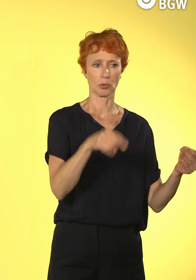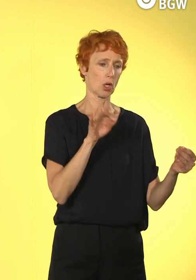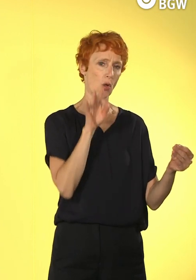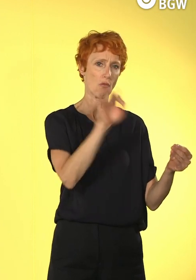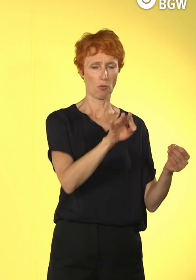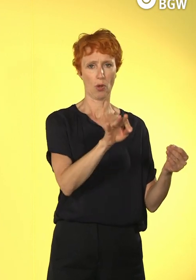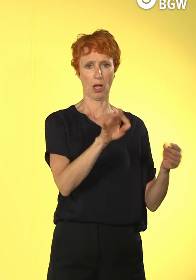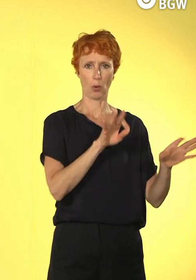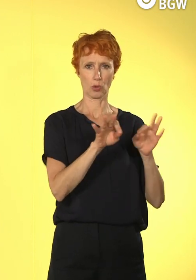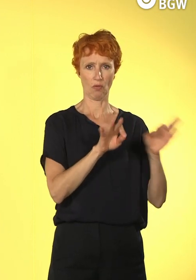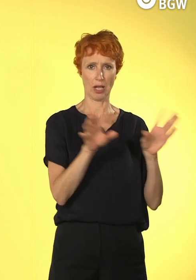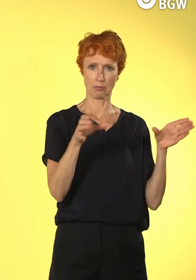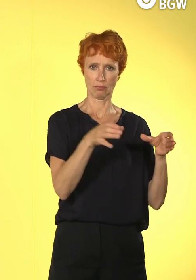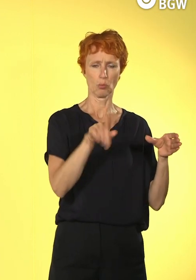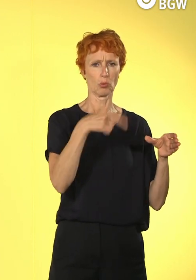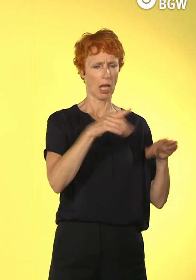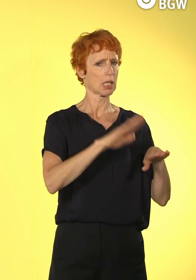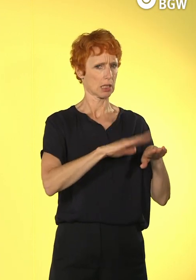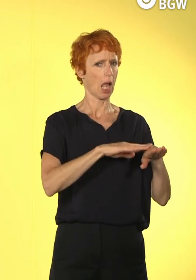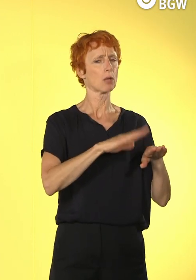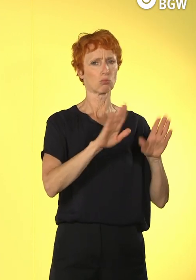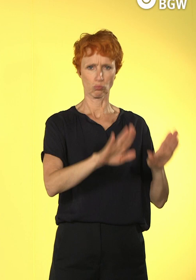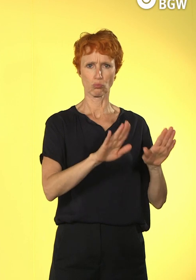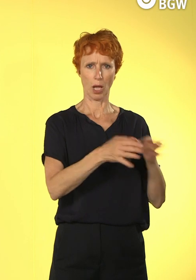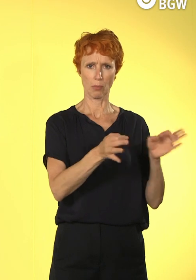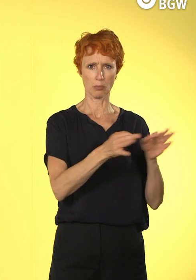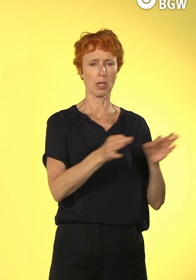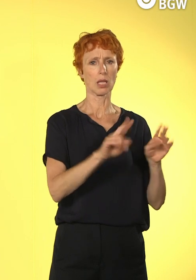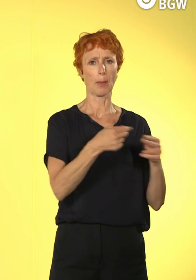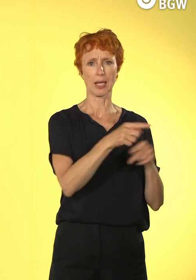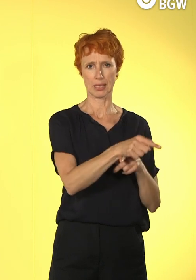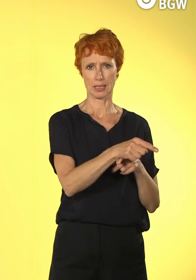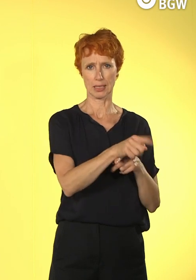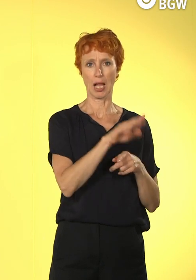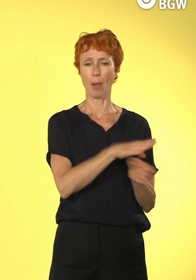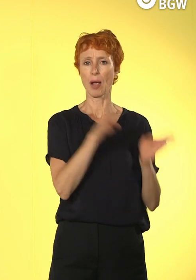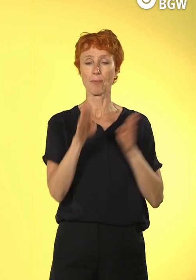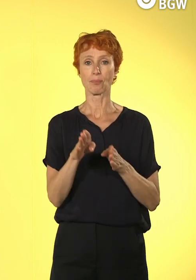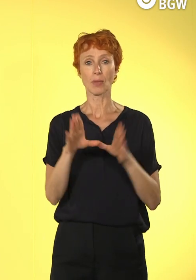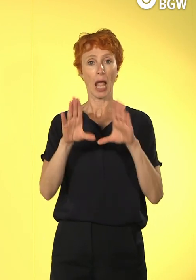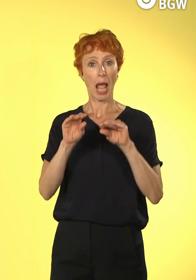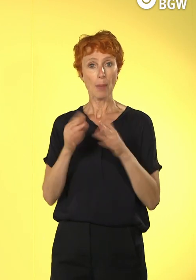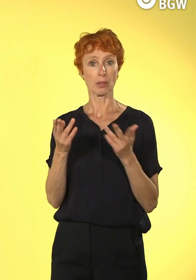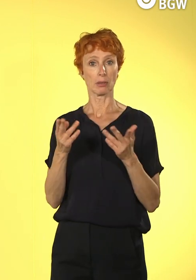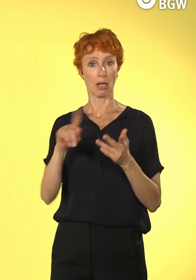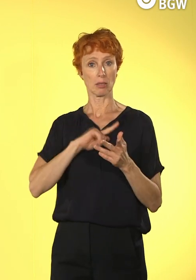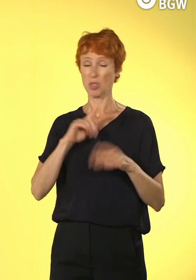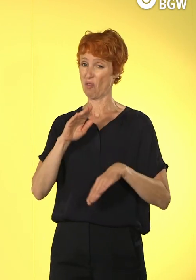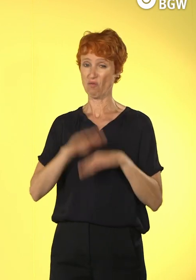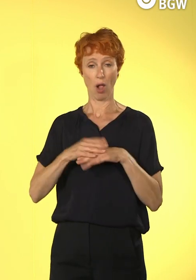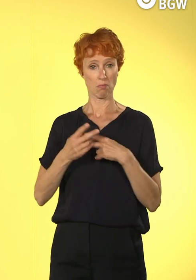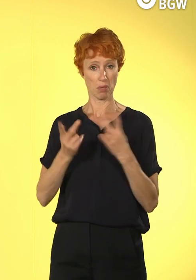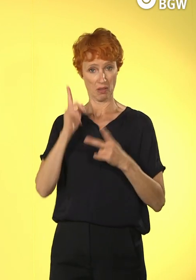überschaubar. Wenn ich den Anspruch habe, so eine App umfassend zu beherrschen, dann bin ich überfordert.